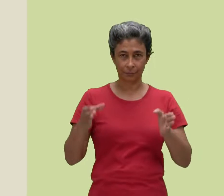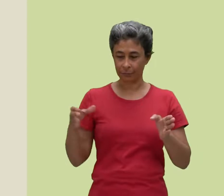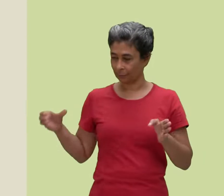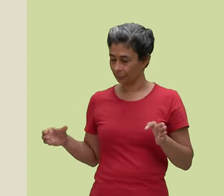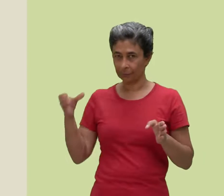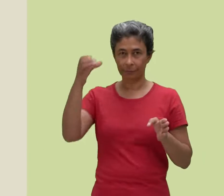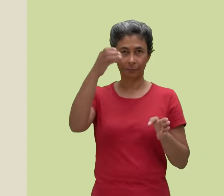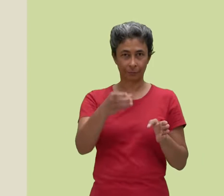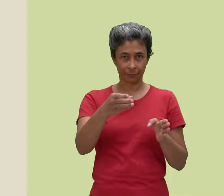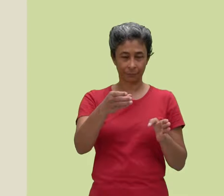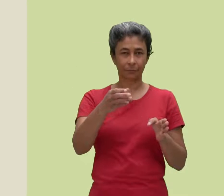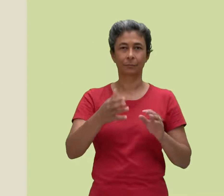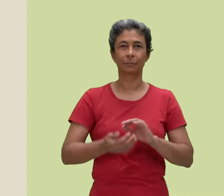o copo na mesa.